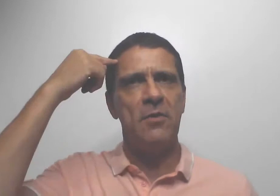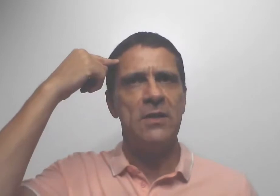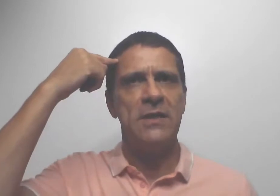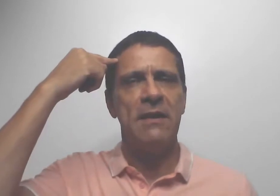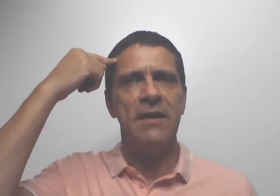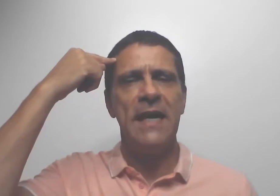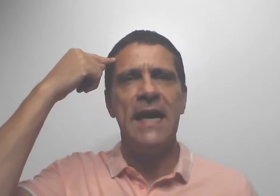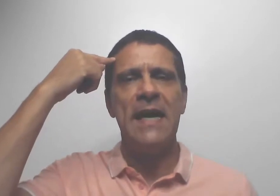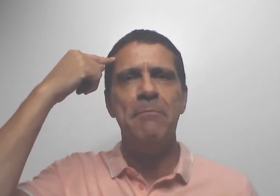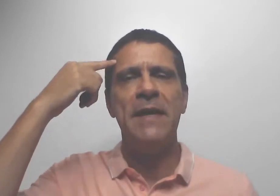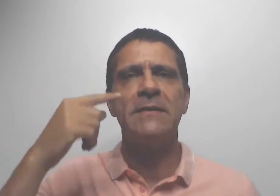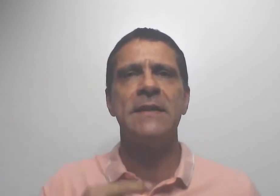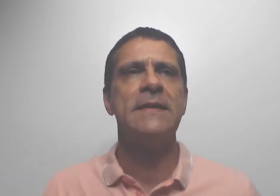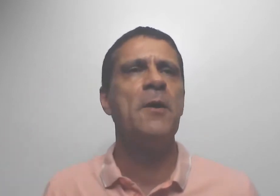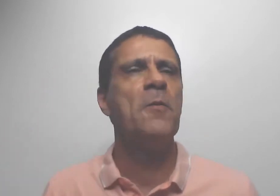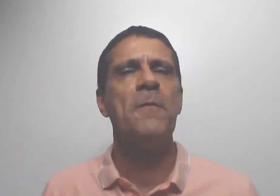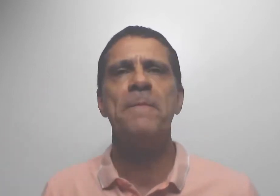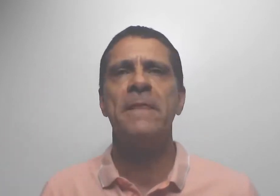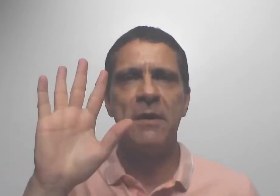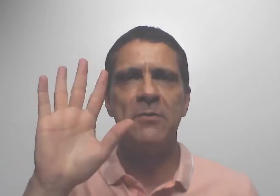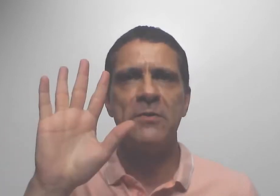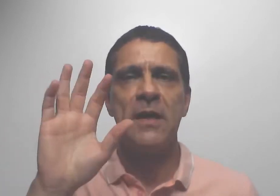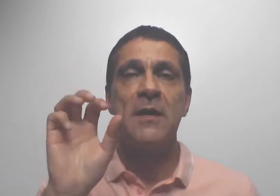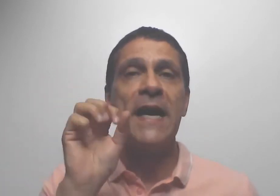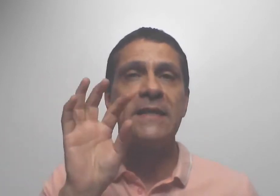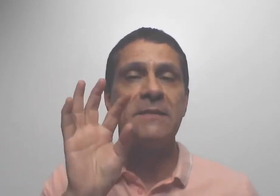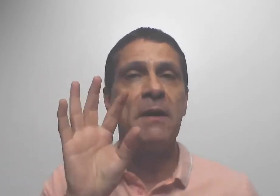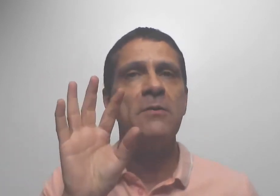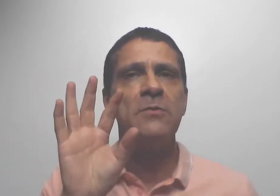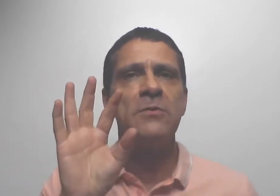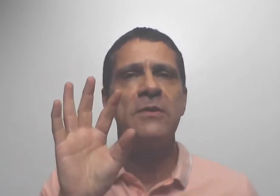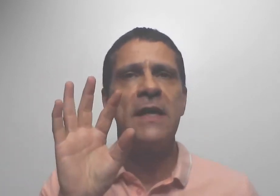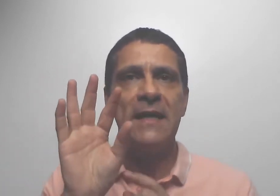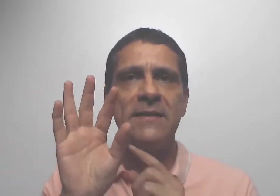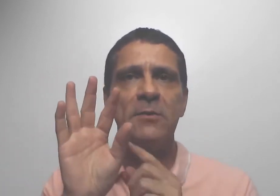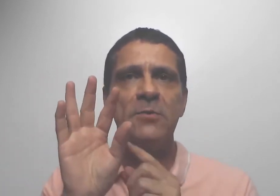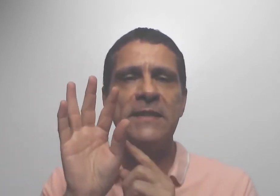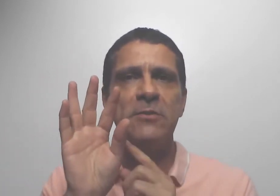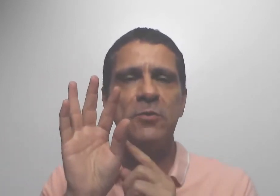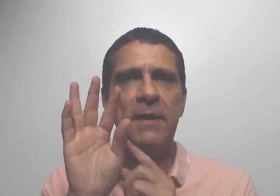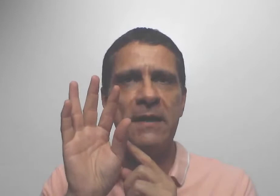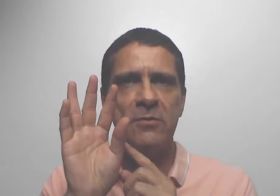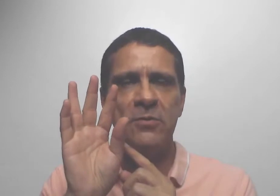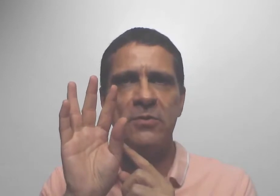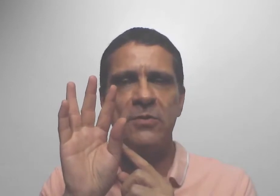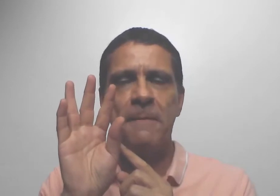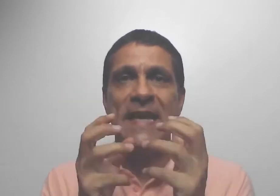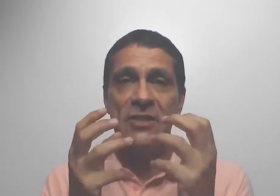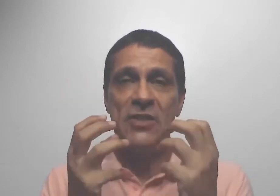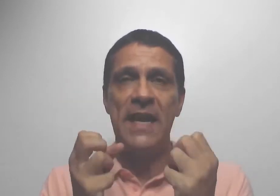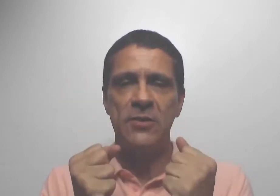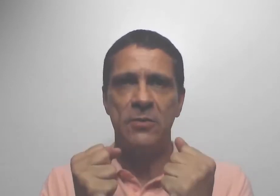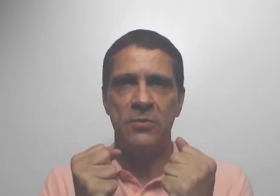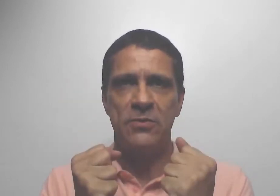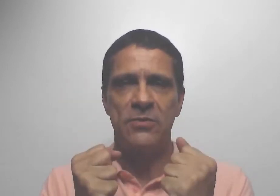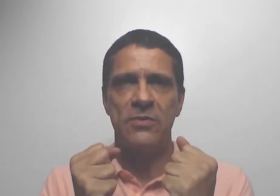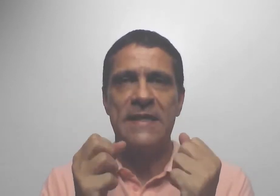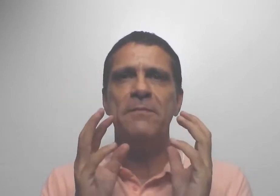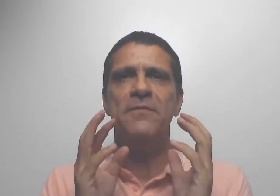Estevam, eu achava que era a cabeça. Não, as mãos, porque as mãos, elas são os instrumentos energéticos que